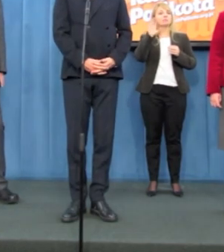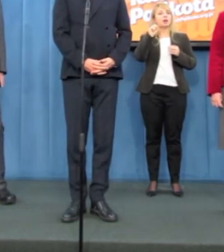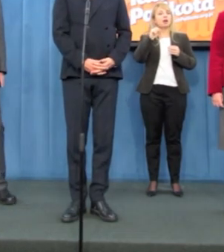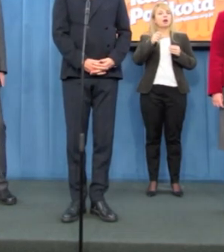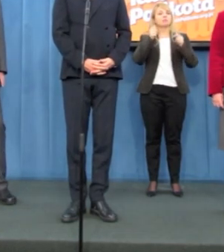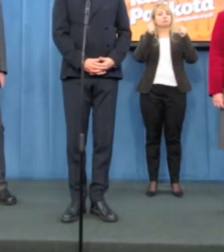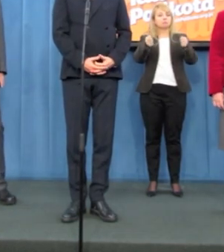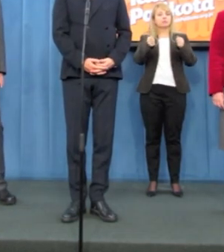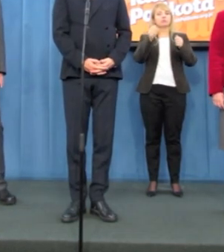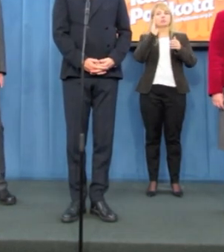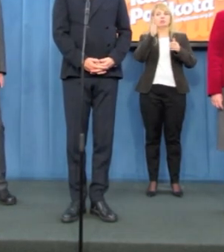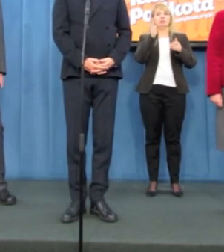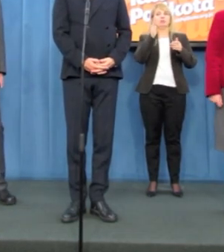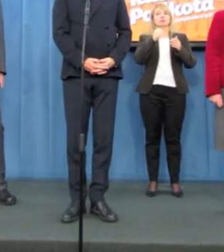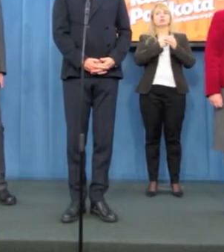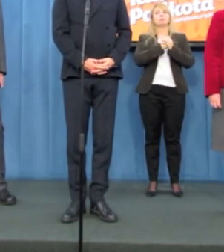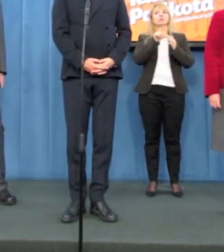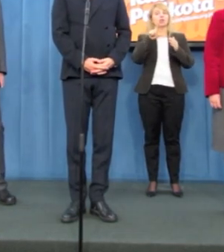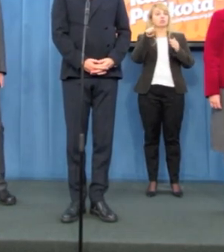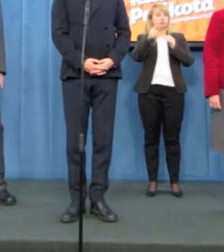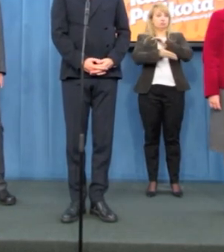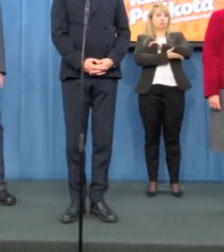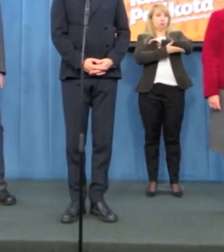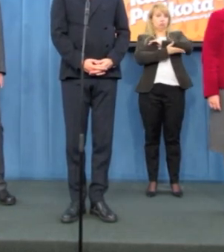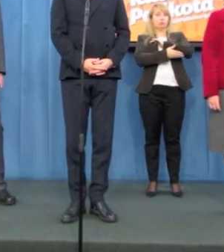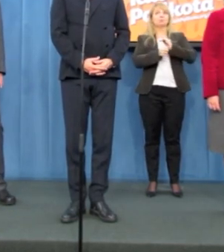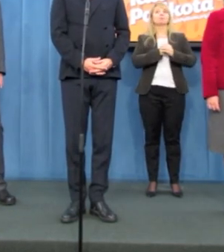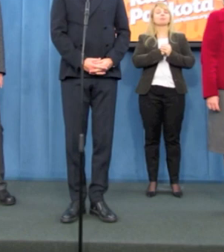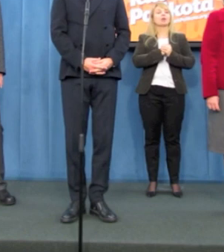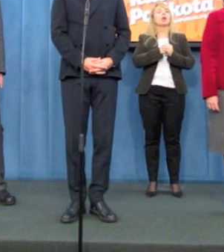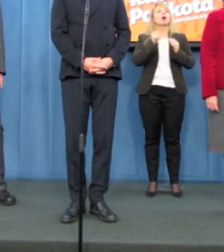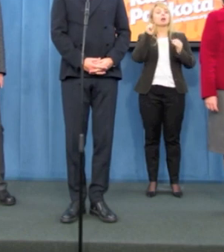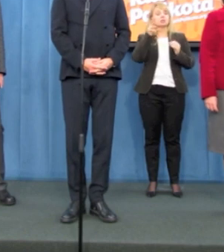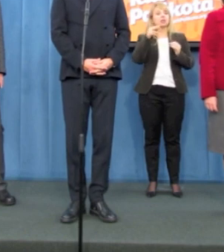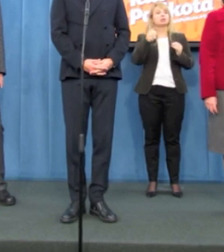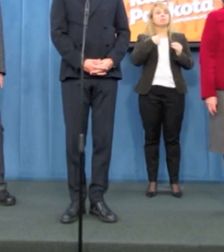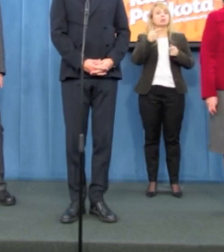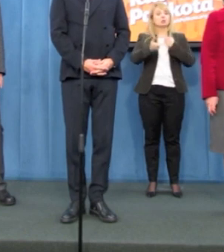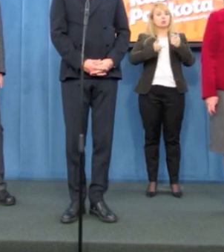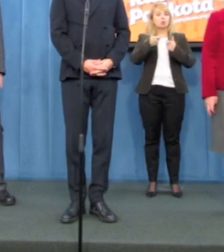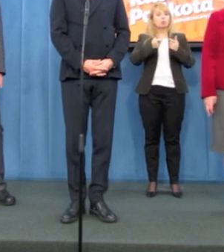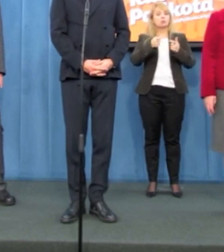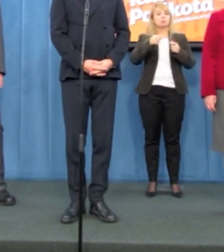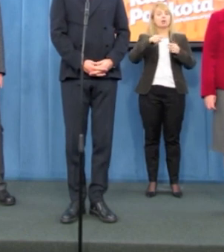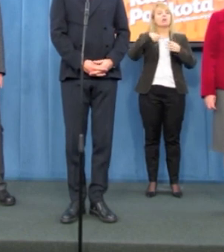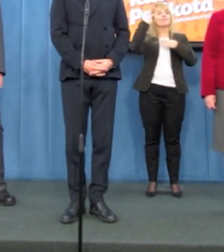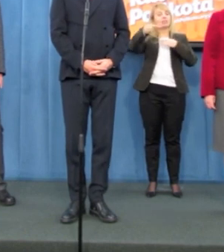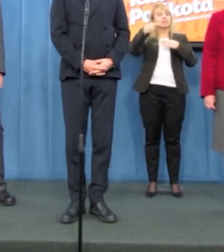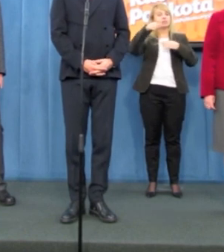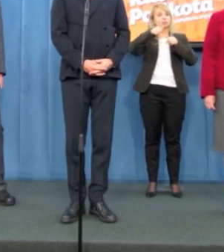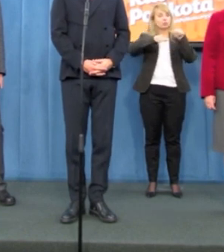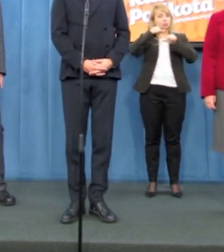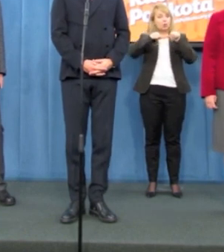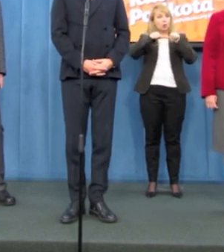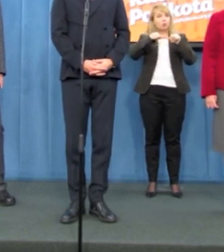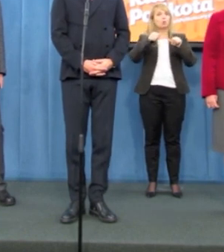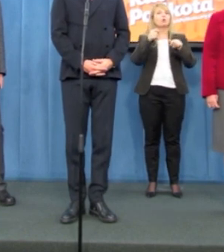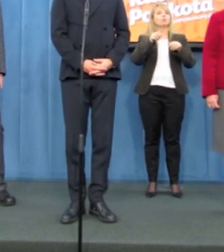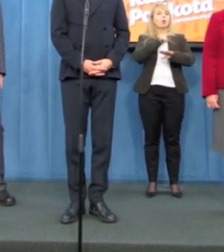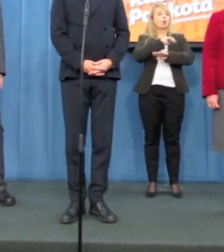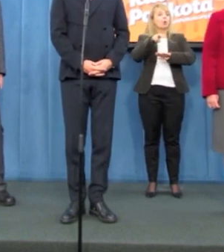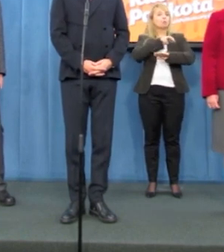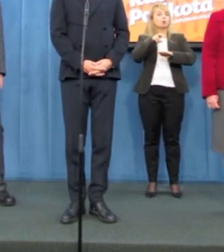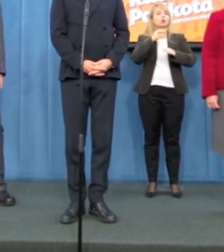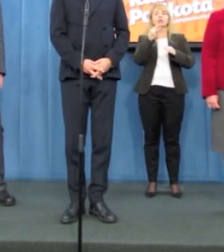należałoby tej instytucji znieśliwać? My to złożymy w przyszłym roku. W kraju nie jest jeszcze gotowe, bo też pracujemy na tym już kilka miesięcy. jest dość duża wbrew pozorom